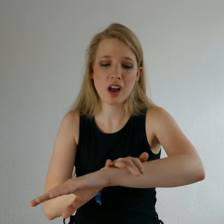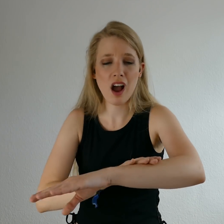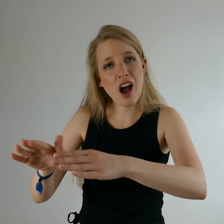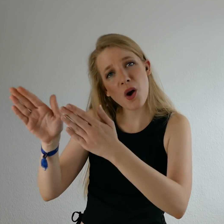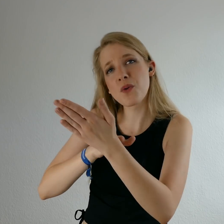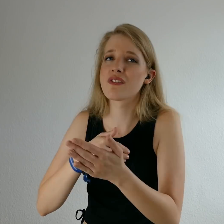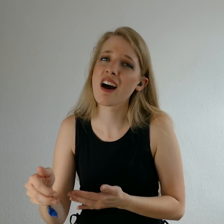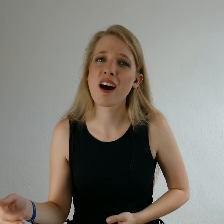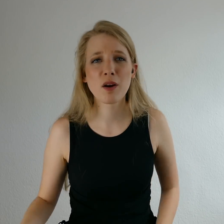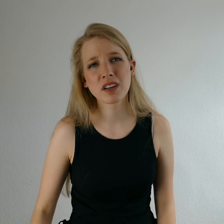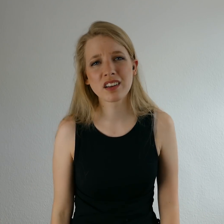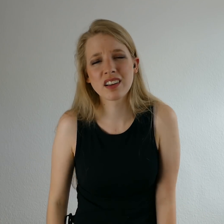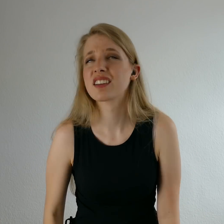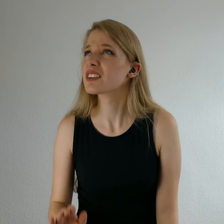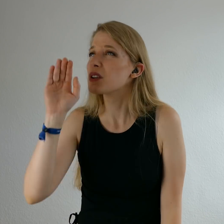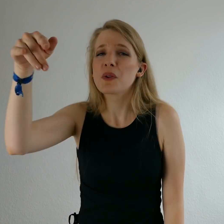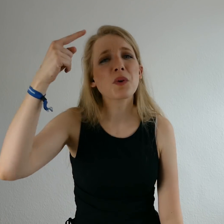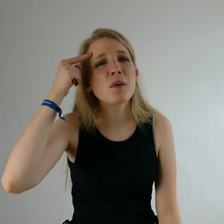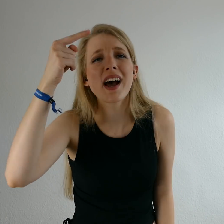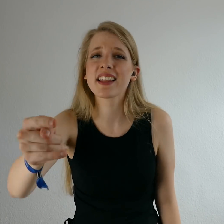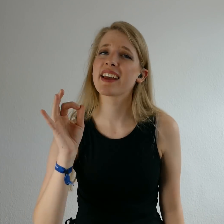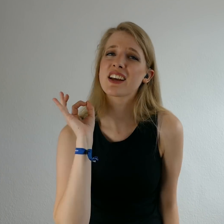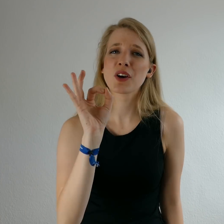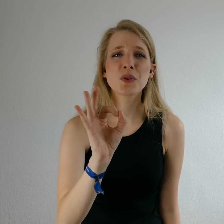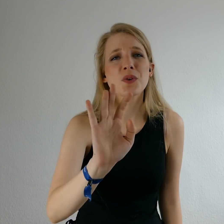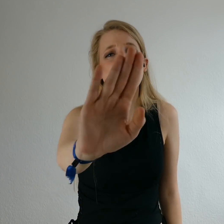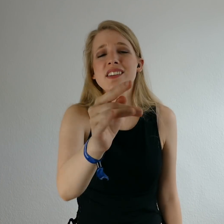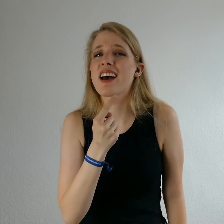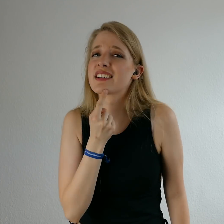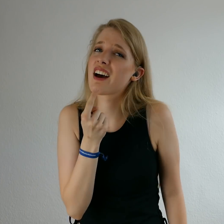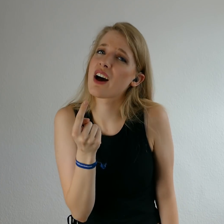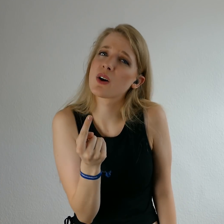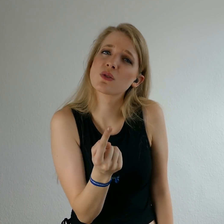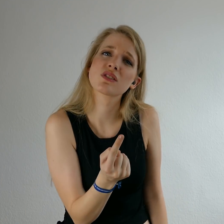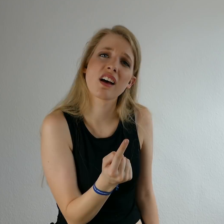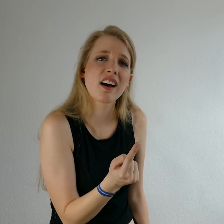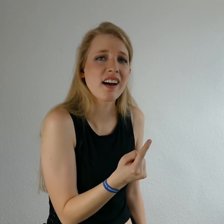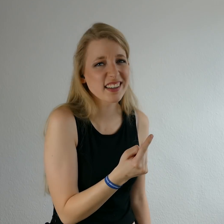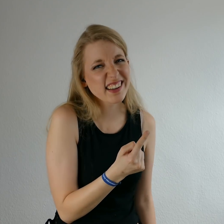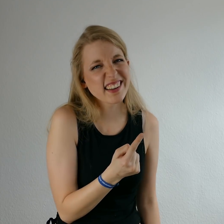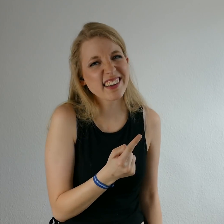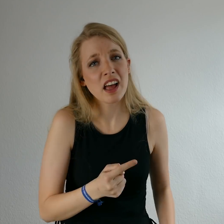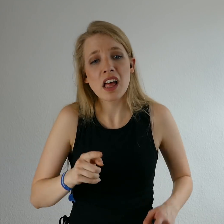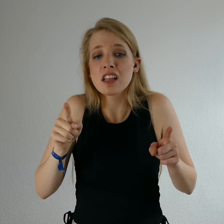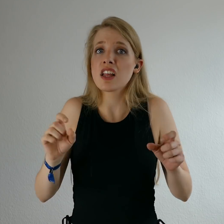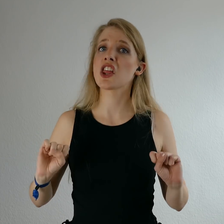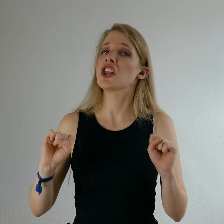Hautfarbe Überdenke gut deine Aussage Denn der